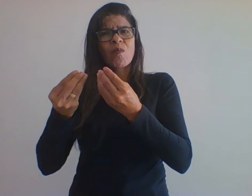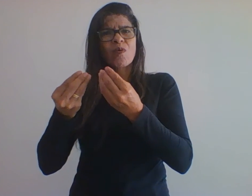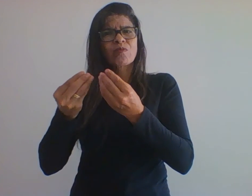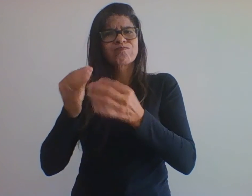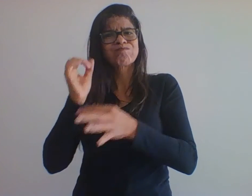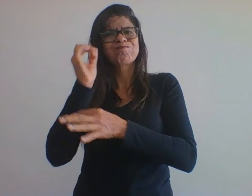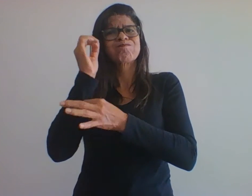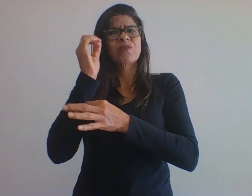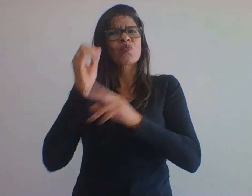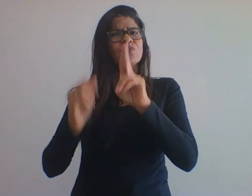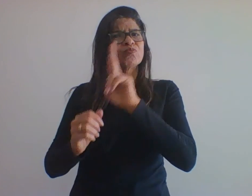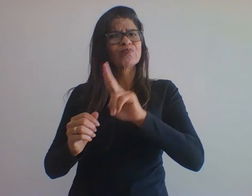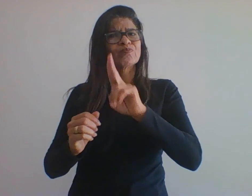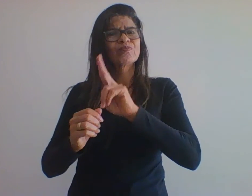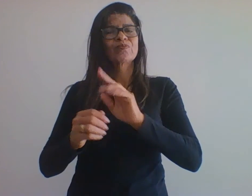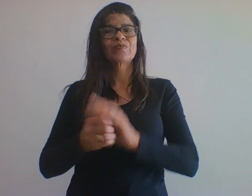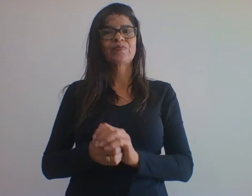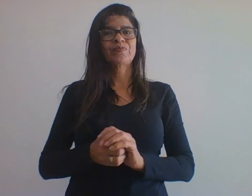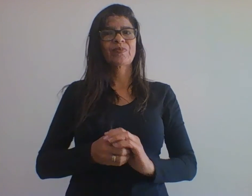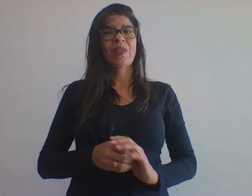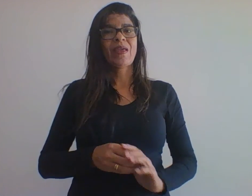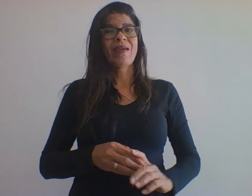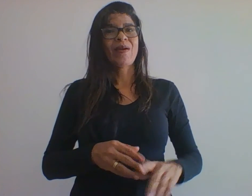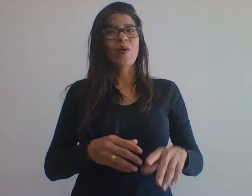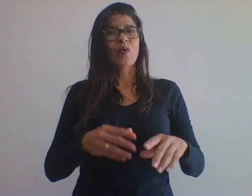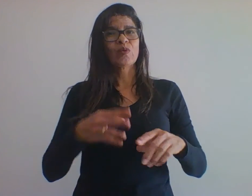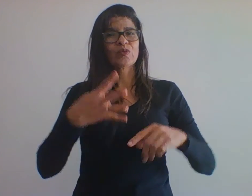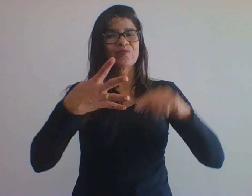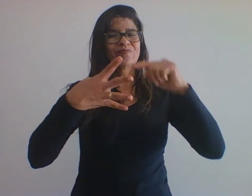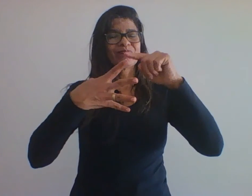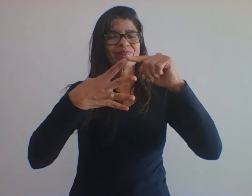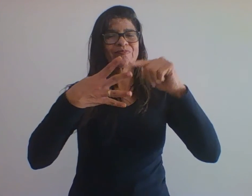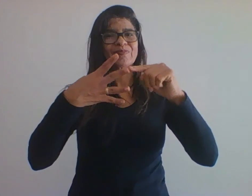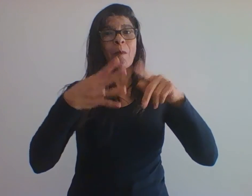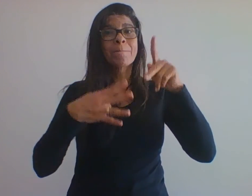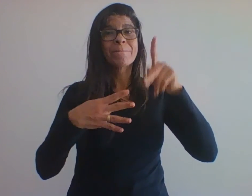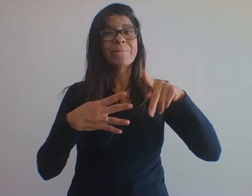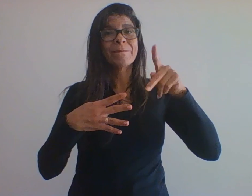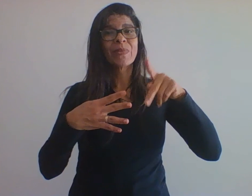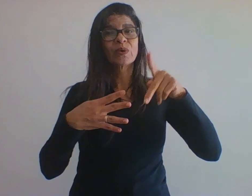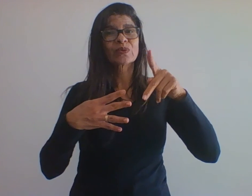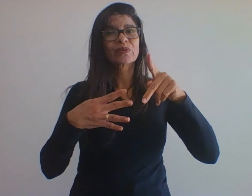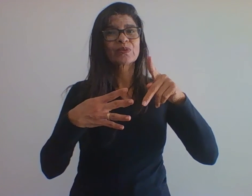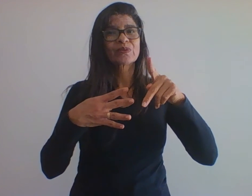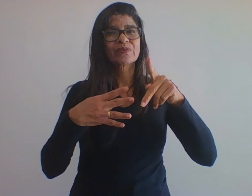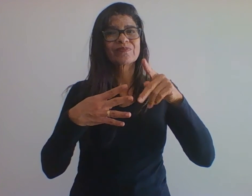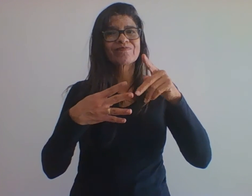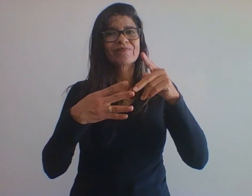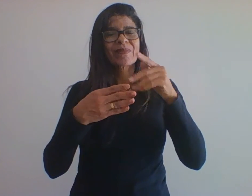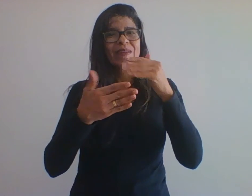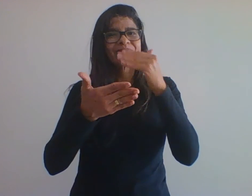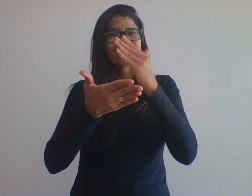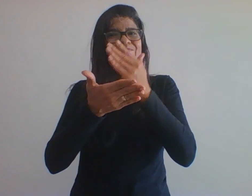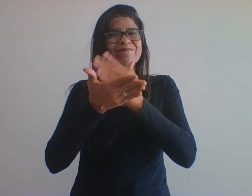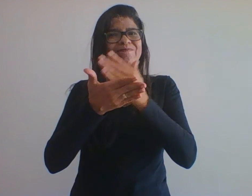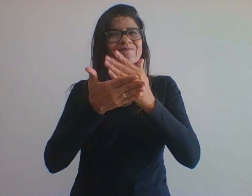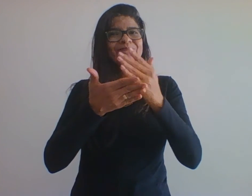a respectiva distribuição de pontos estão no plano de ensino da nossa disciplina, que estará disponível no ambiente virtual de aprendizagem.